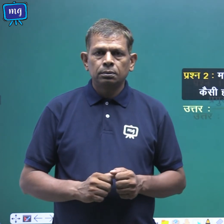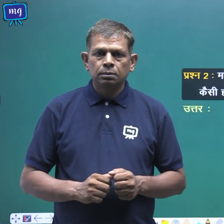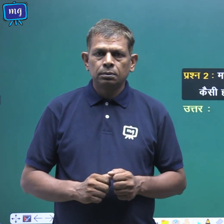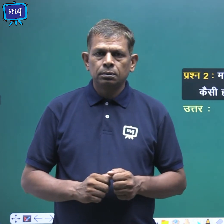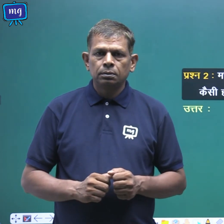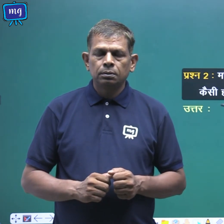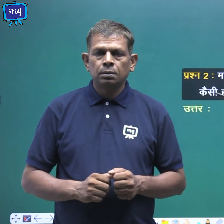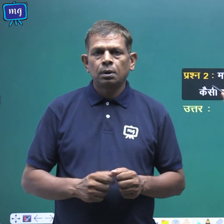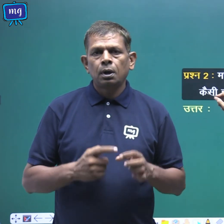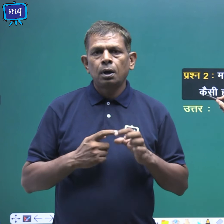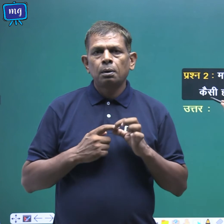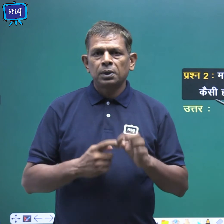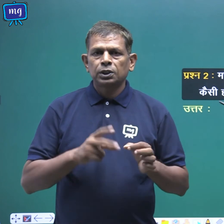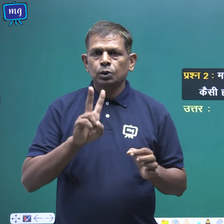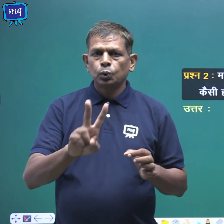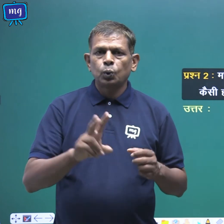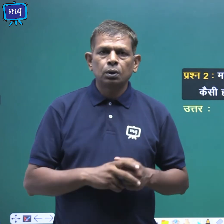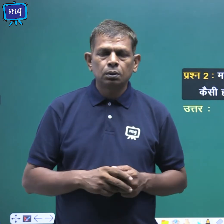प्रश्ण दो